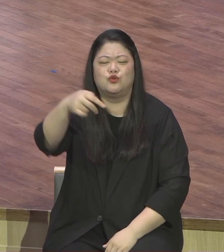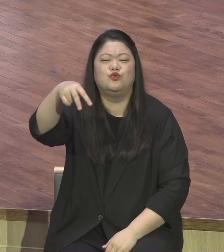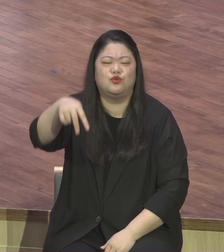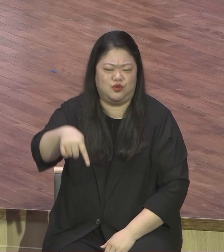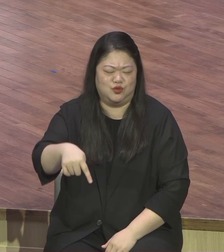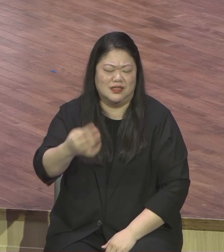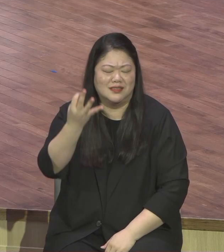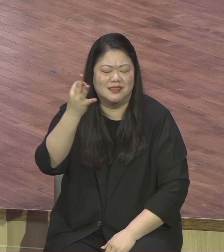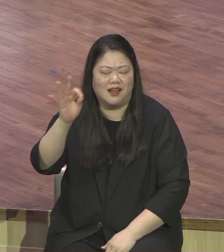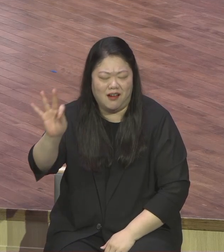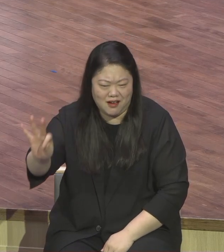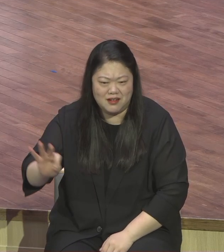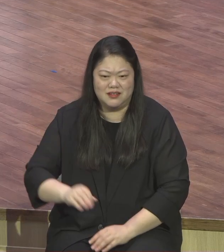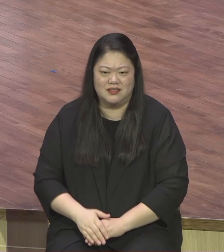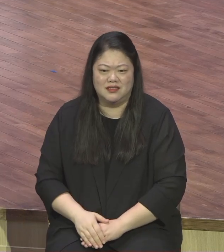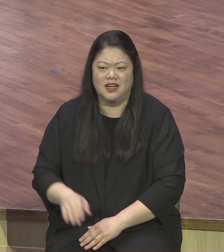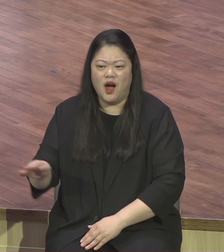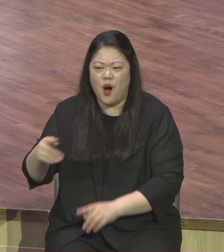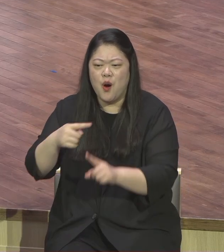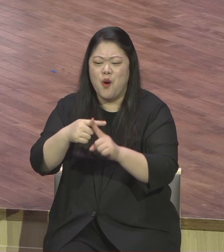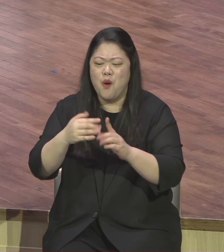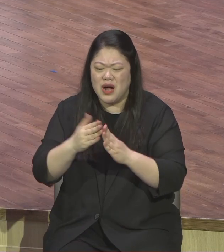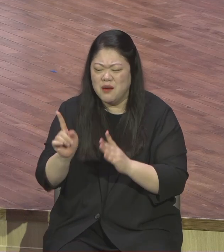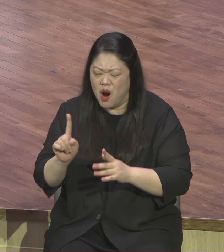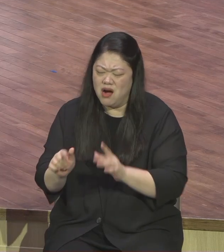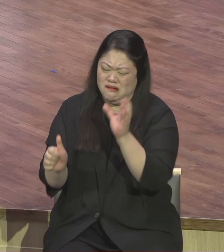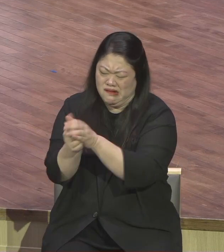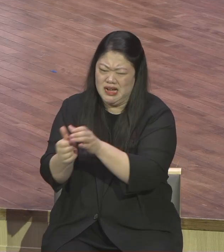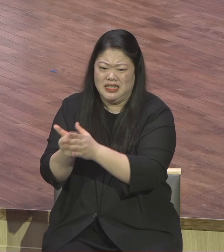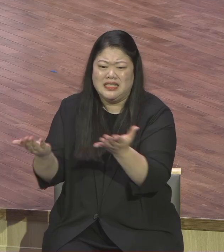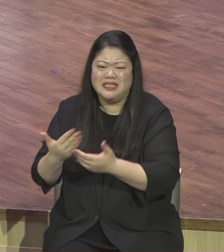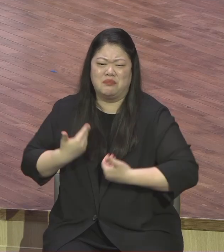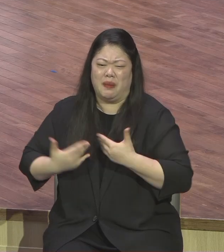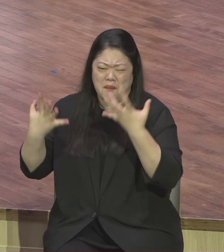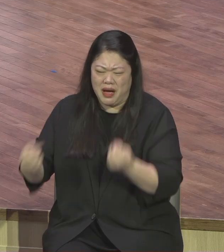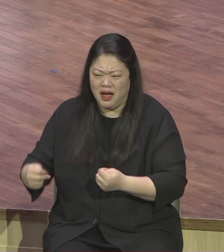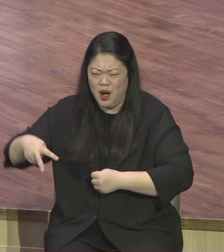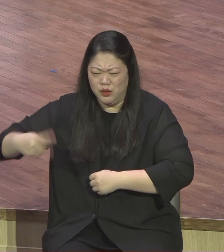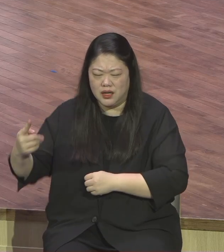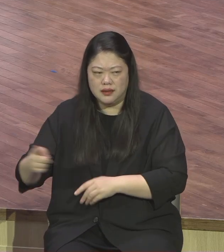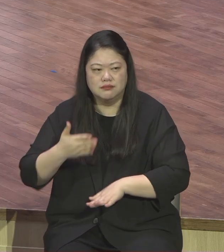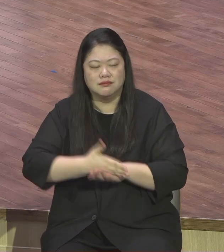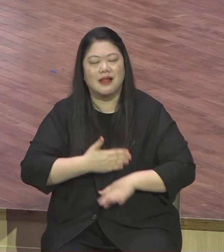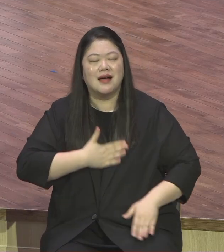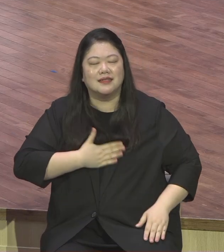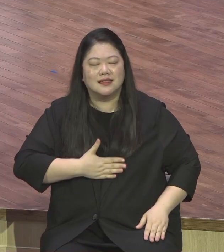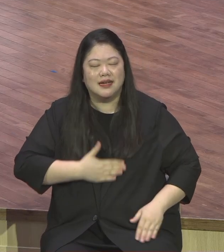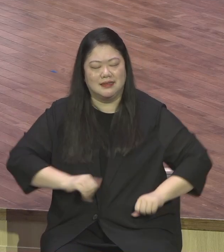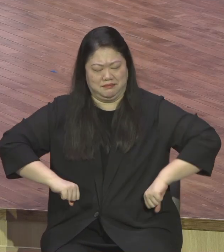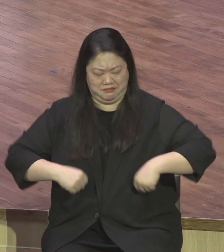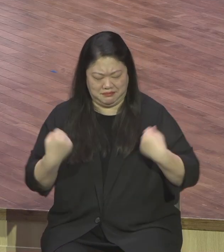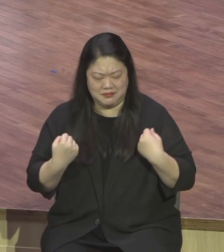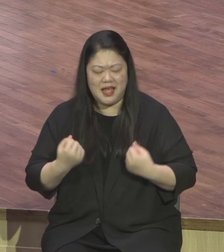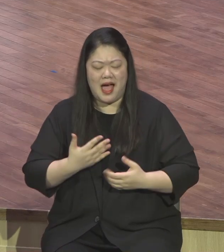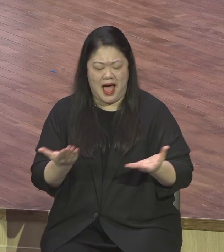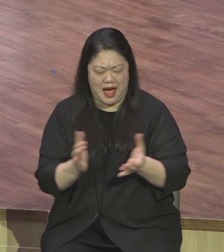그럼에도 불구하고 아멘 아멘 순수 너무 순수하게 너무 감사해요 그러면서 헌신 많이 합니다 너무